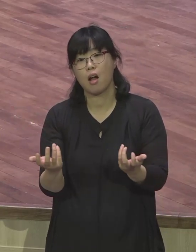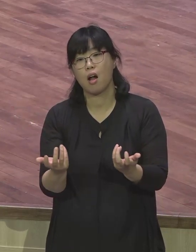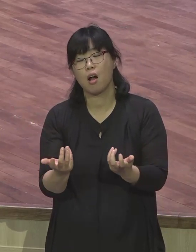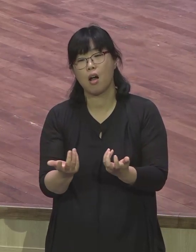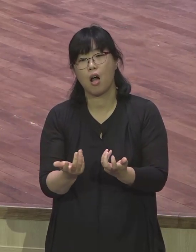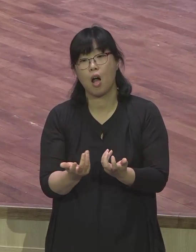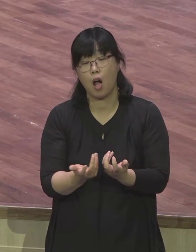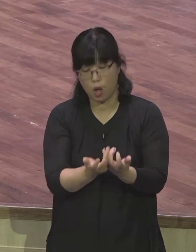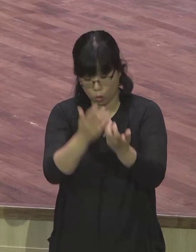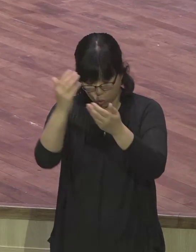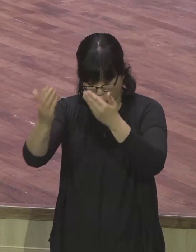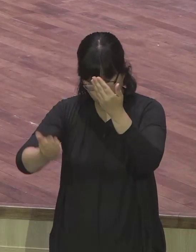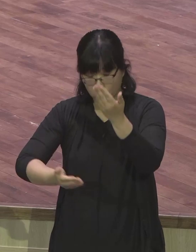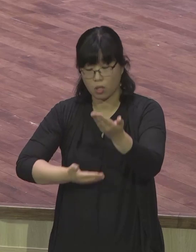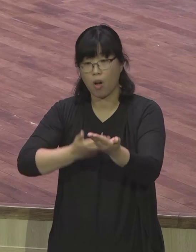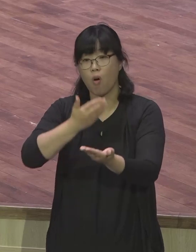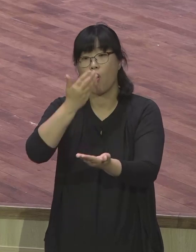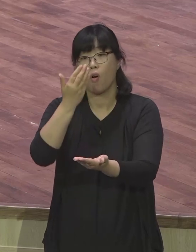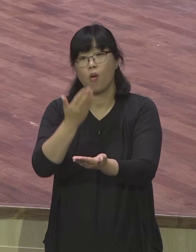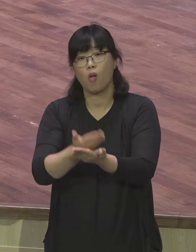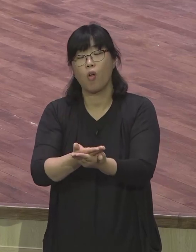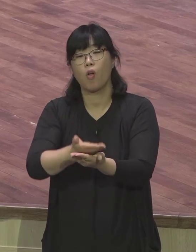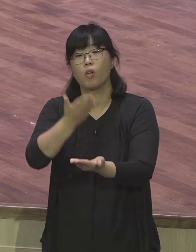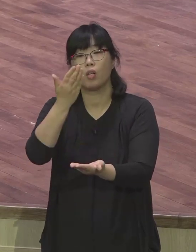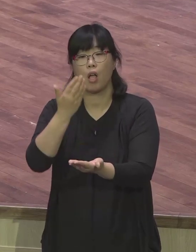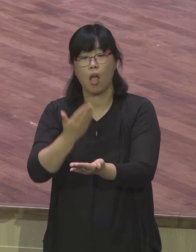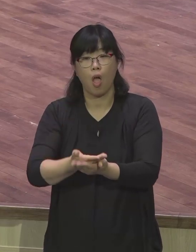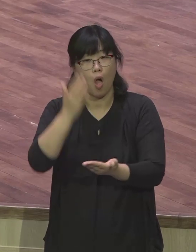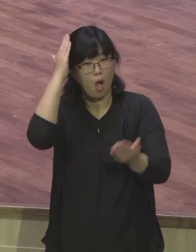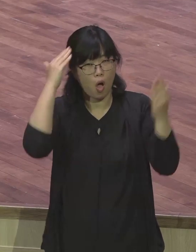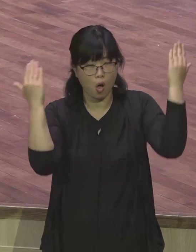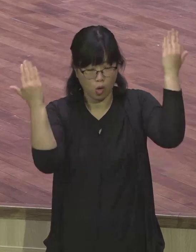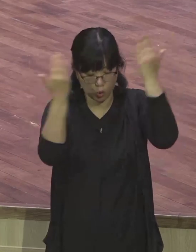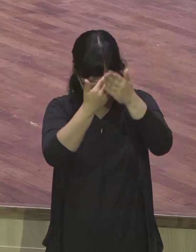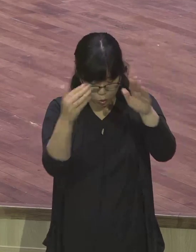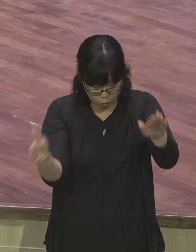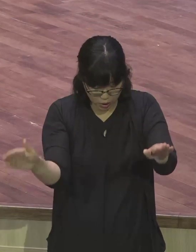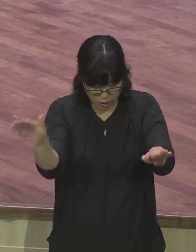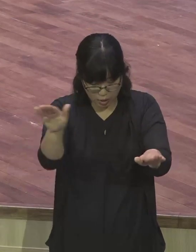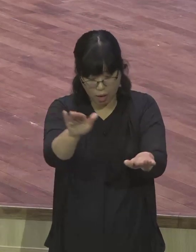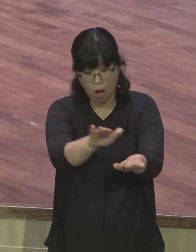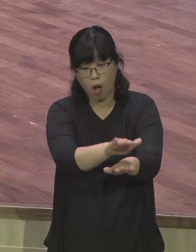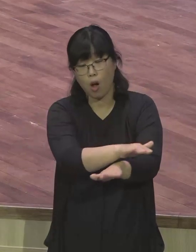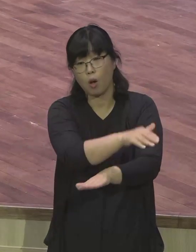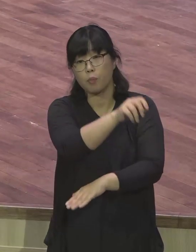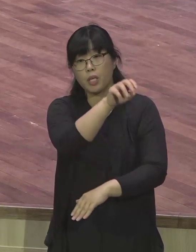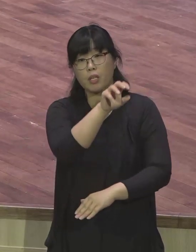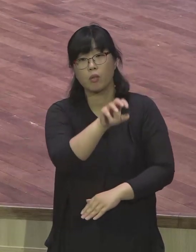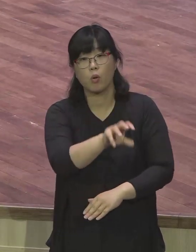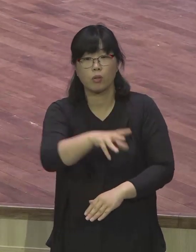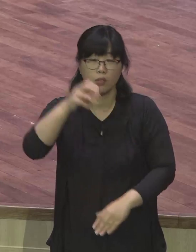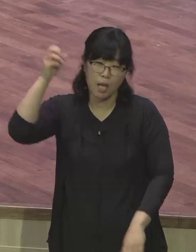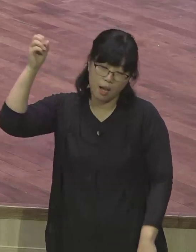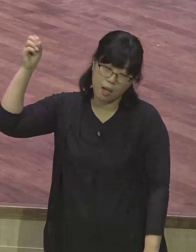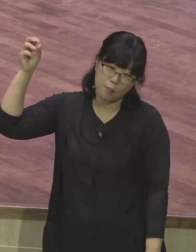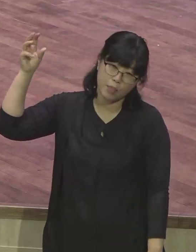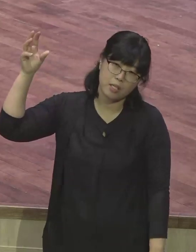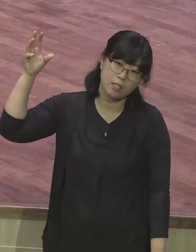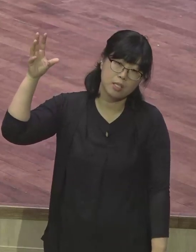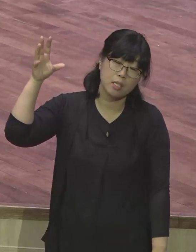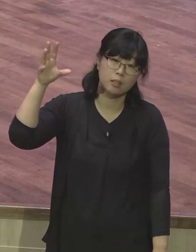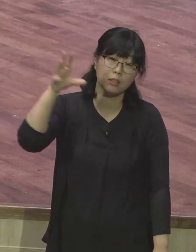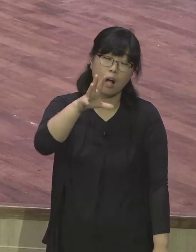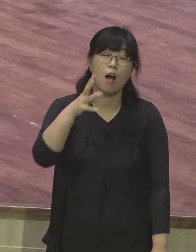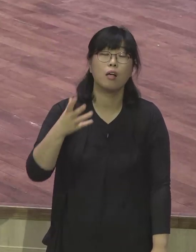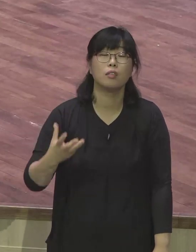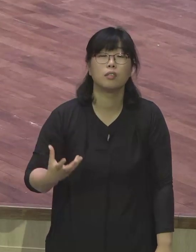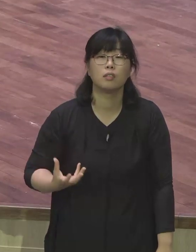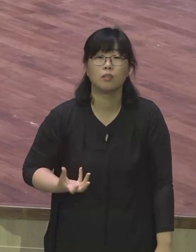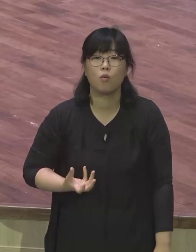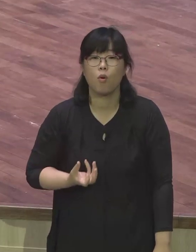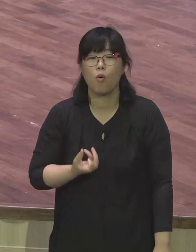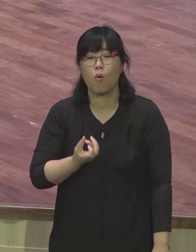가시가